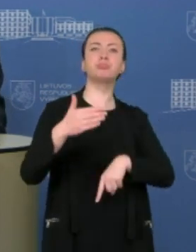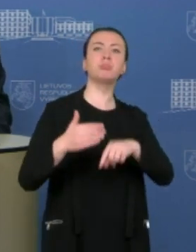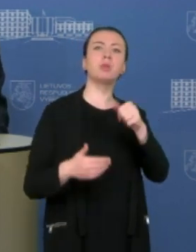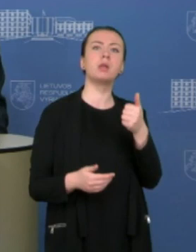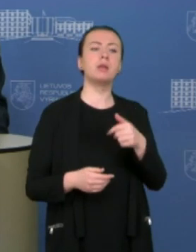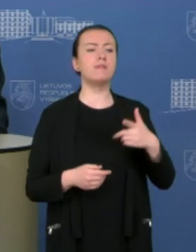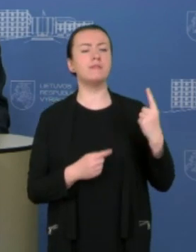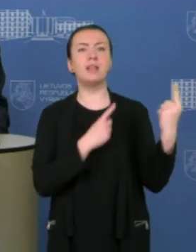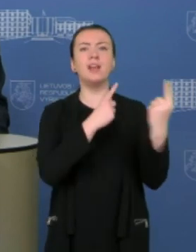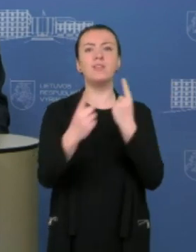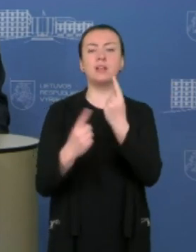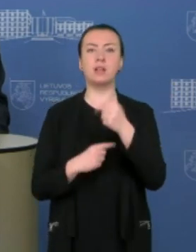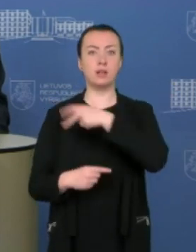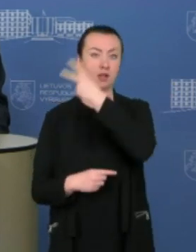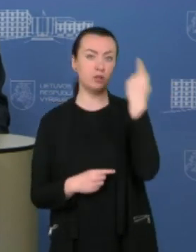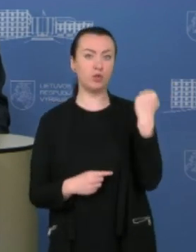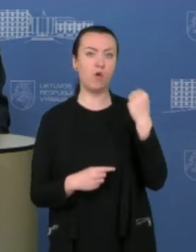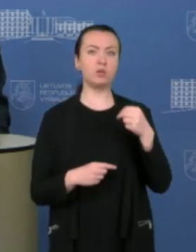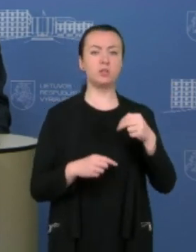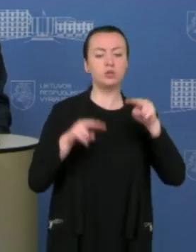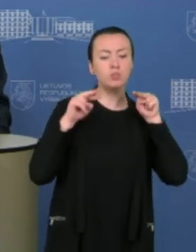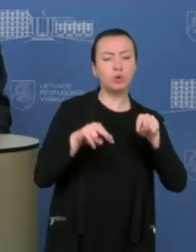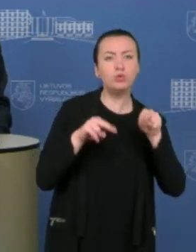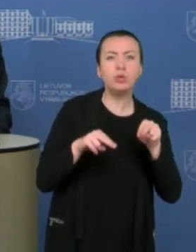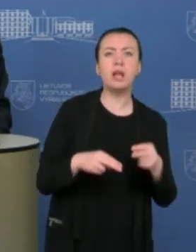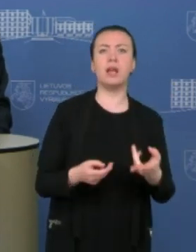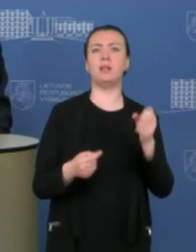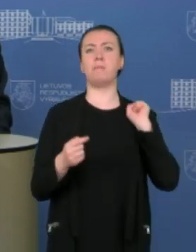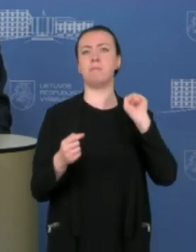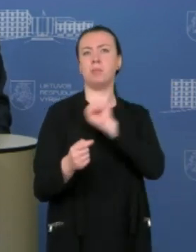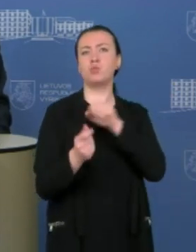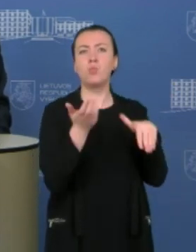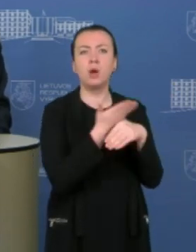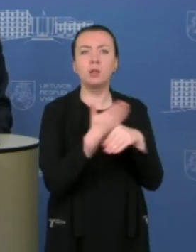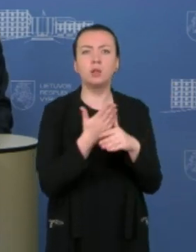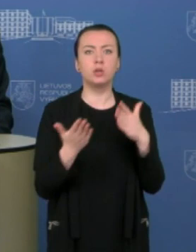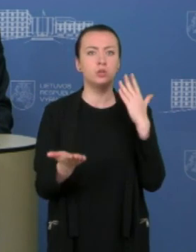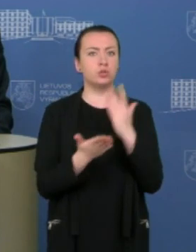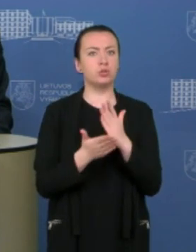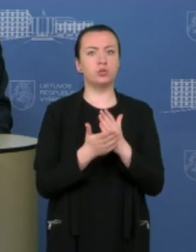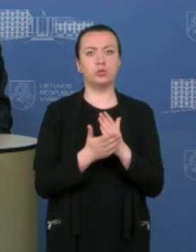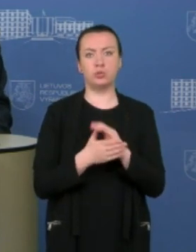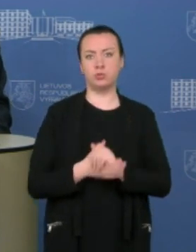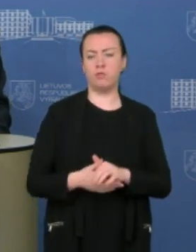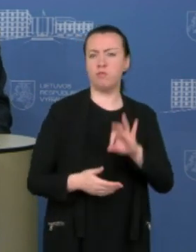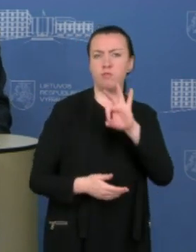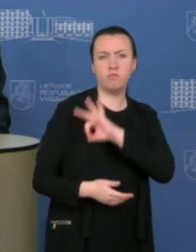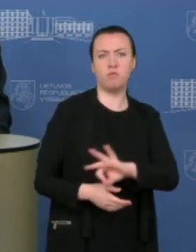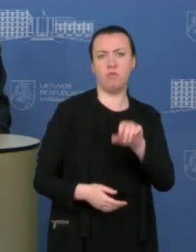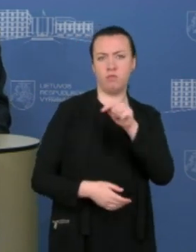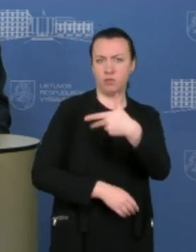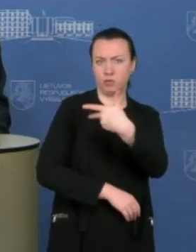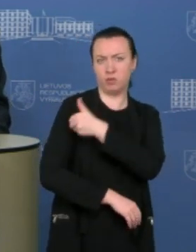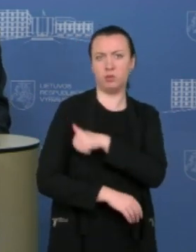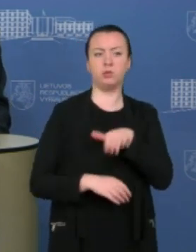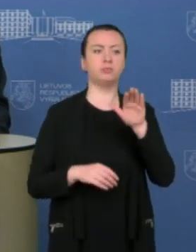Lietuvos slaugytojo padėjėja yra kur kas vertesnė šito skiepo,